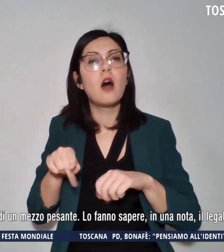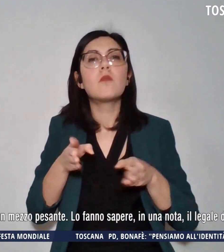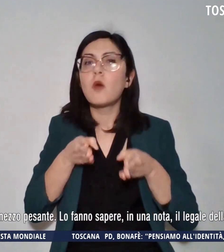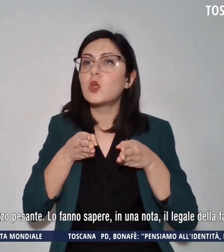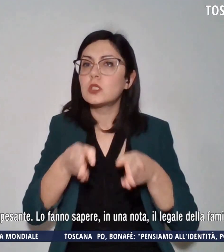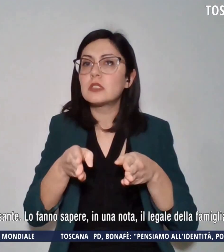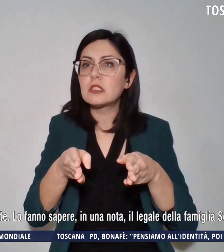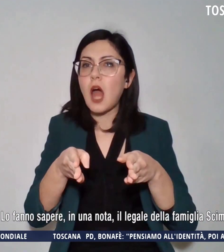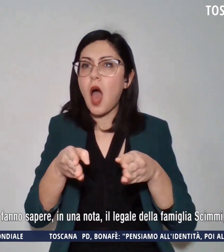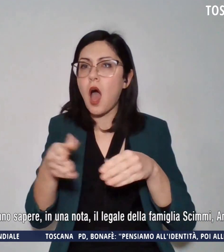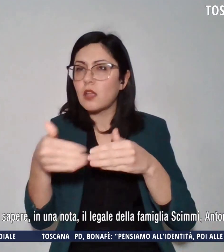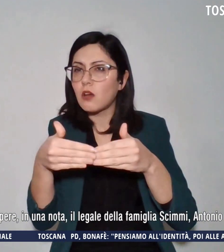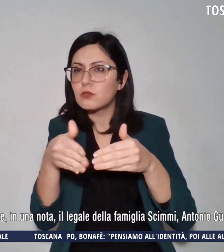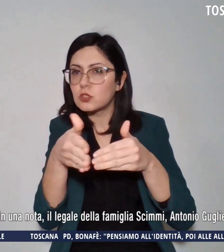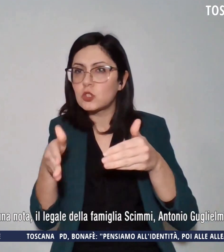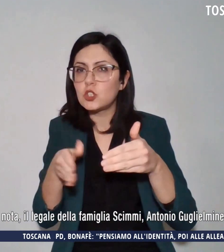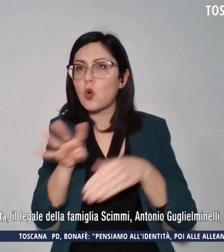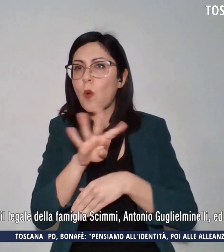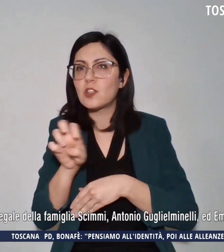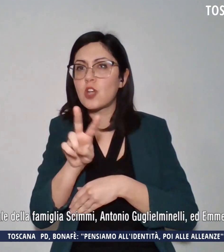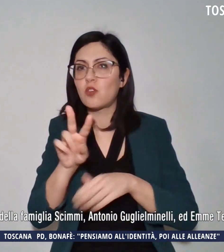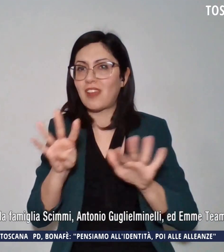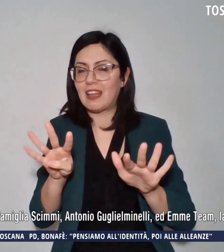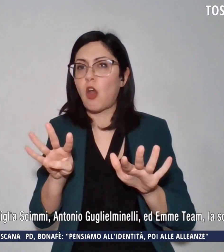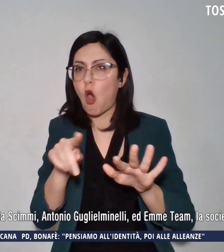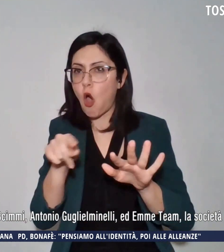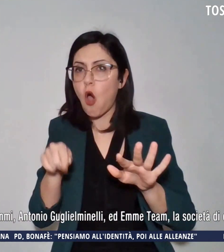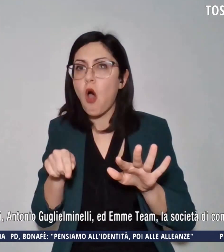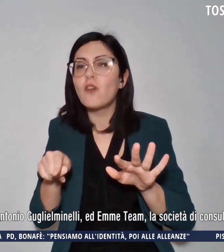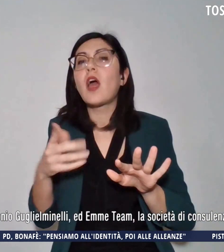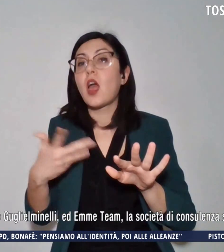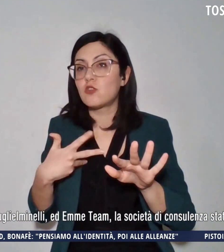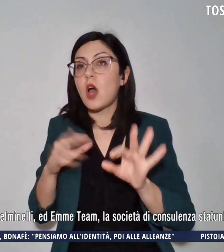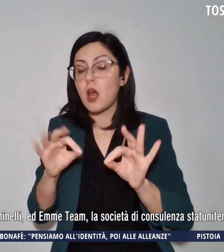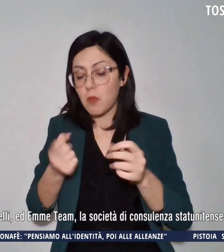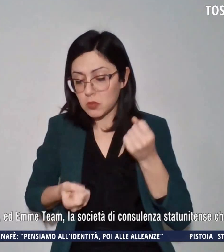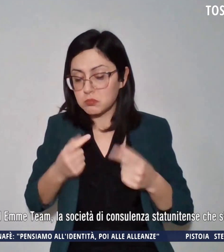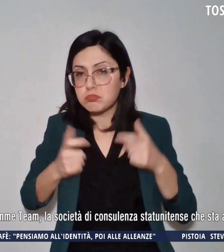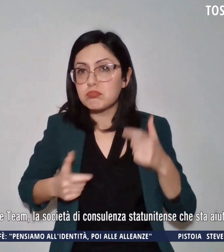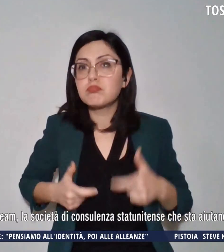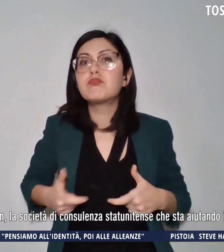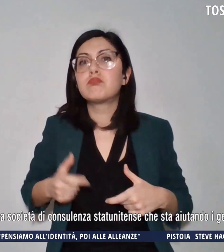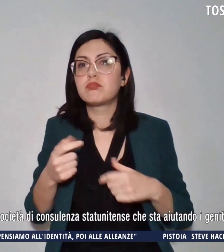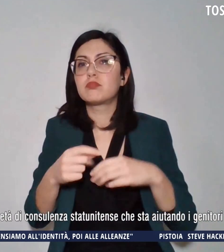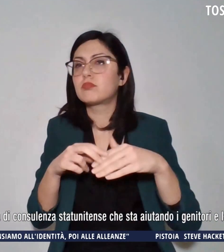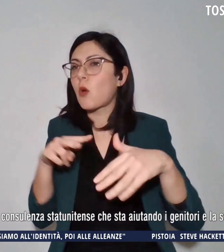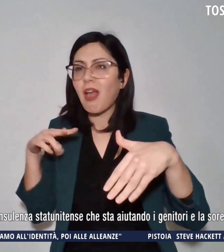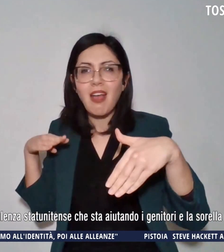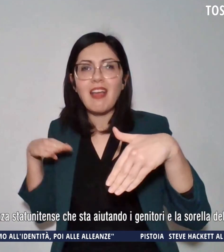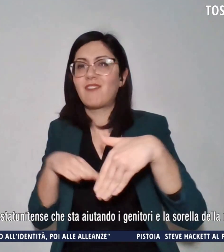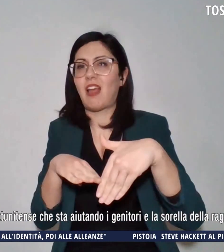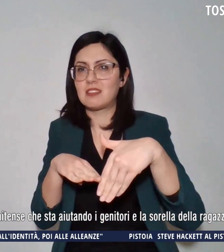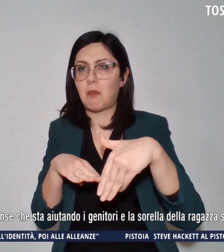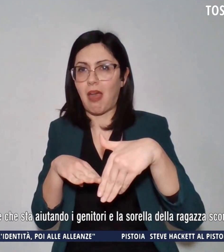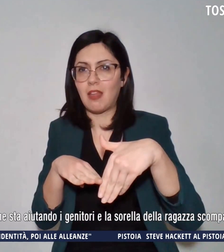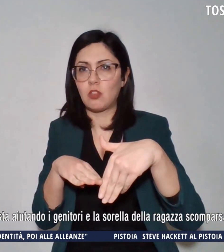429, con segni di investimento da parte di un mezzo pesante. Lo fanno